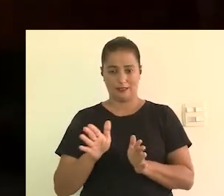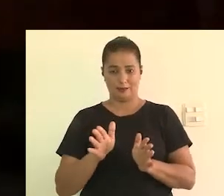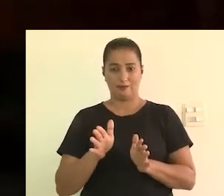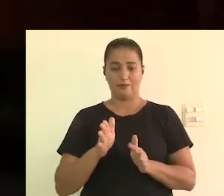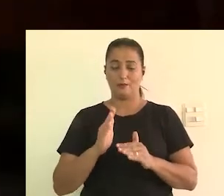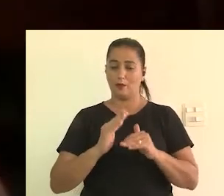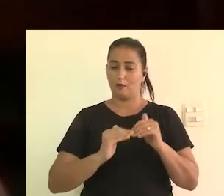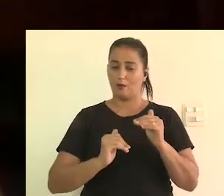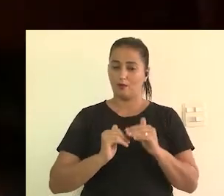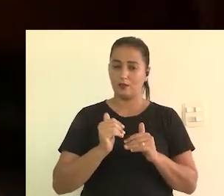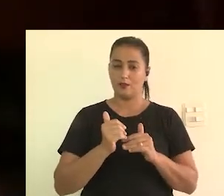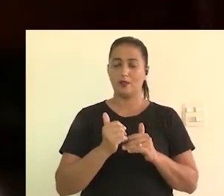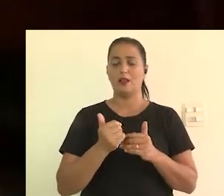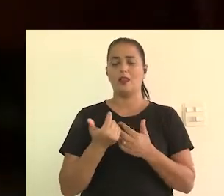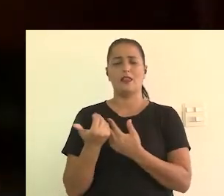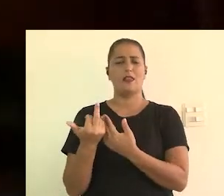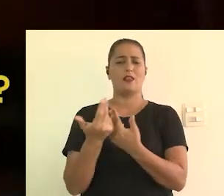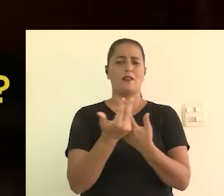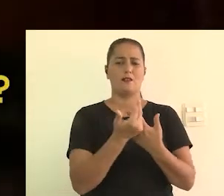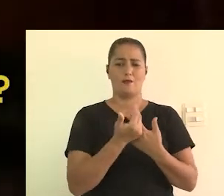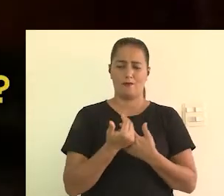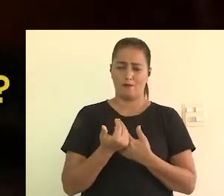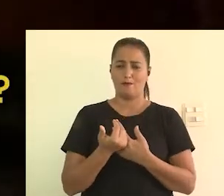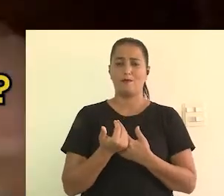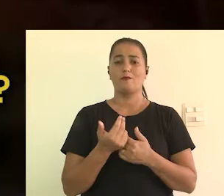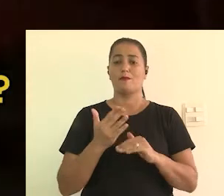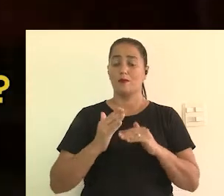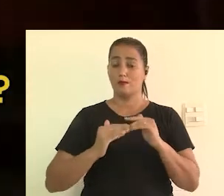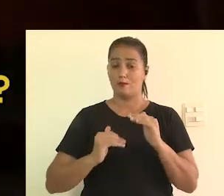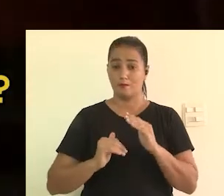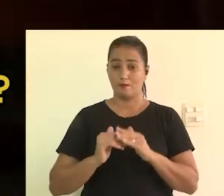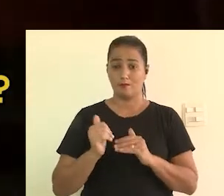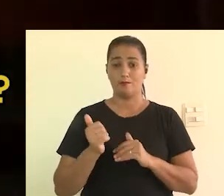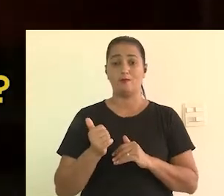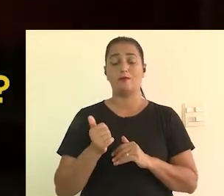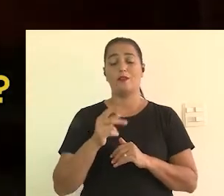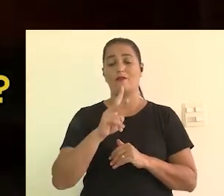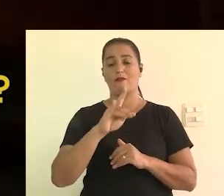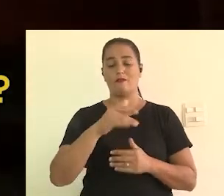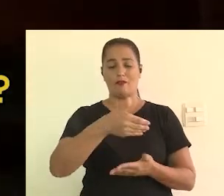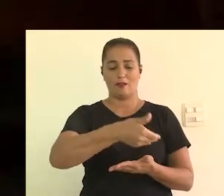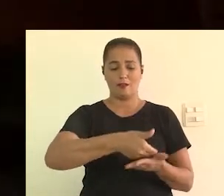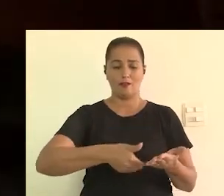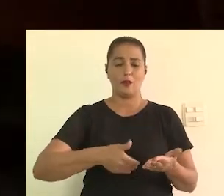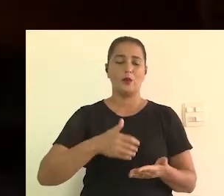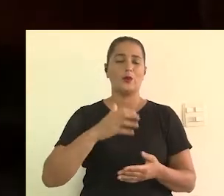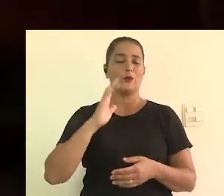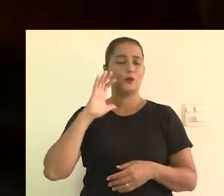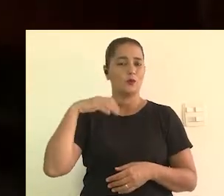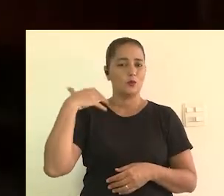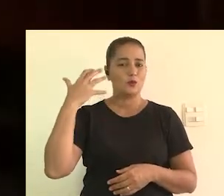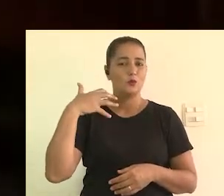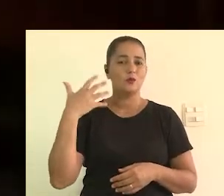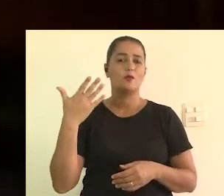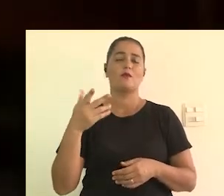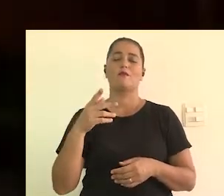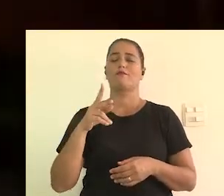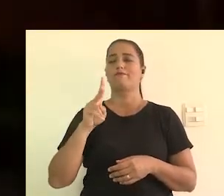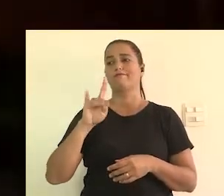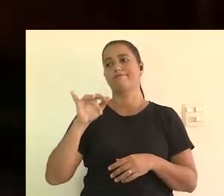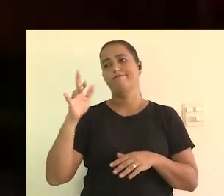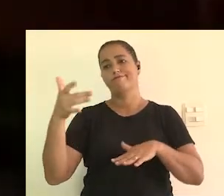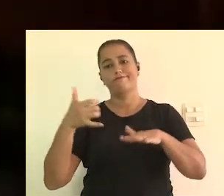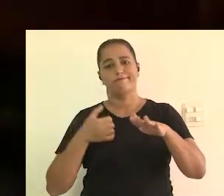as pessoas que fazem acessibilidade. Nós somos profissionais como outros qualquer, né? A gente é profissional como um